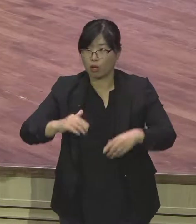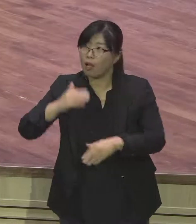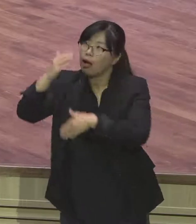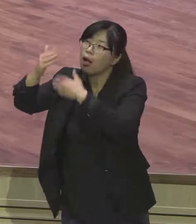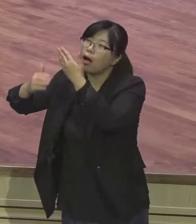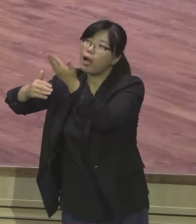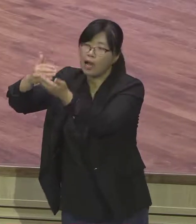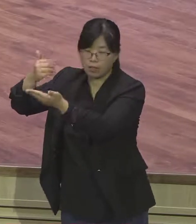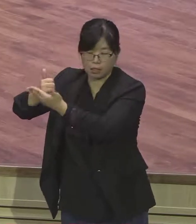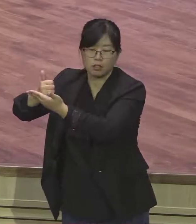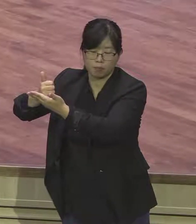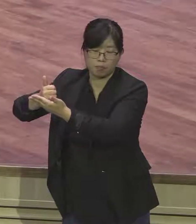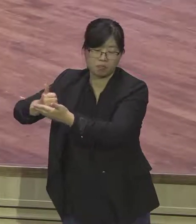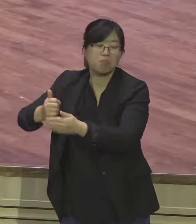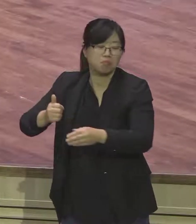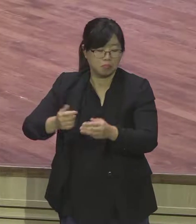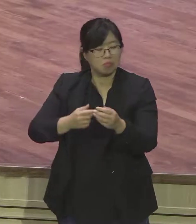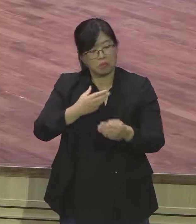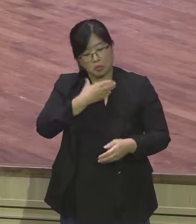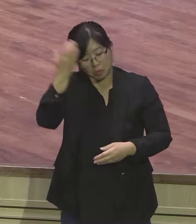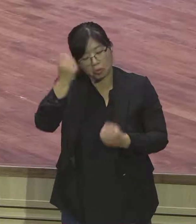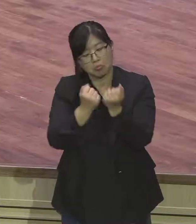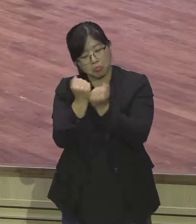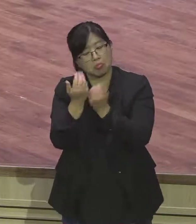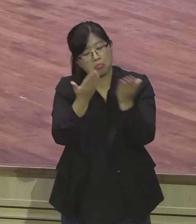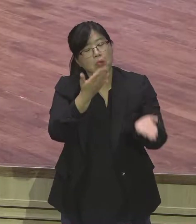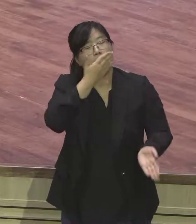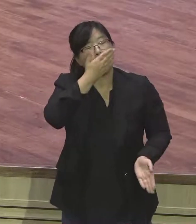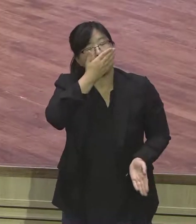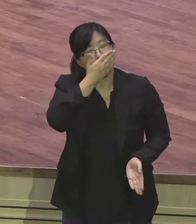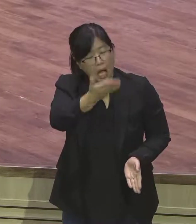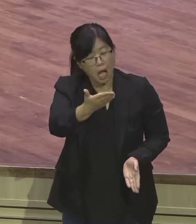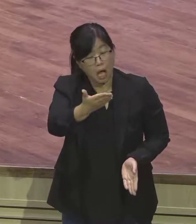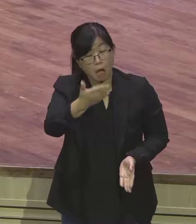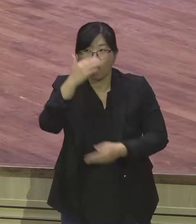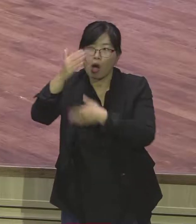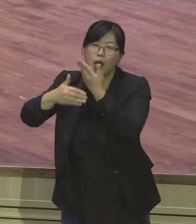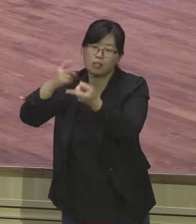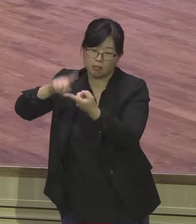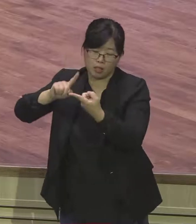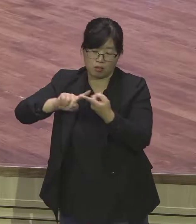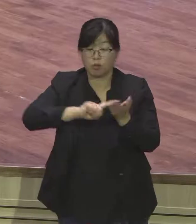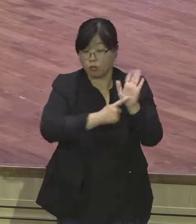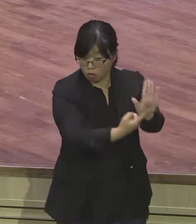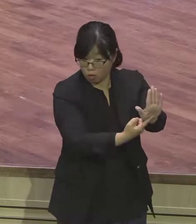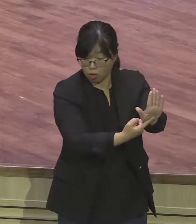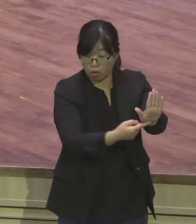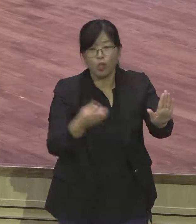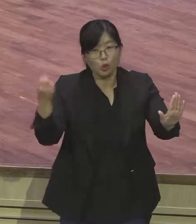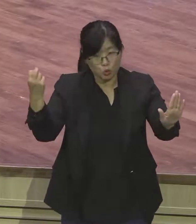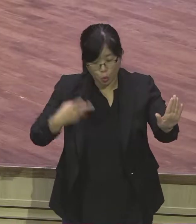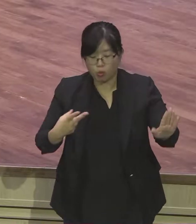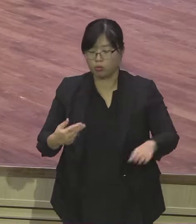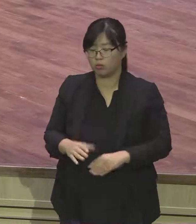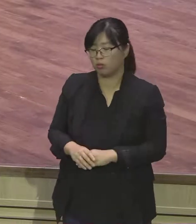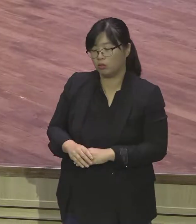소문들고 바로왕이 궁중에 불러갔어도 하는 말입니다 내가 아니라 하나님께서 바로에게